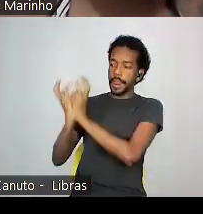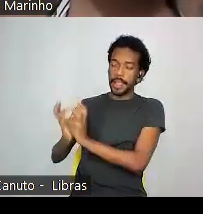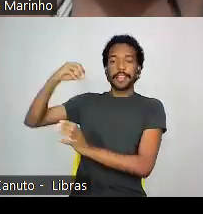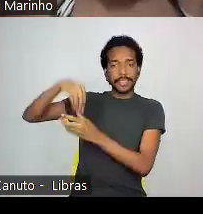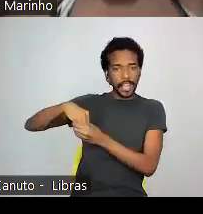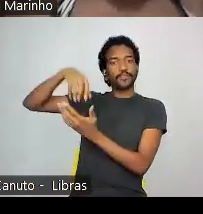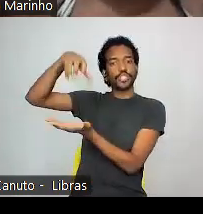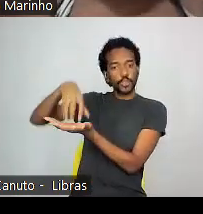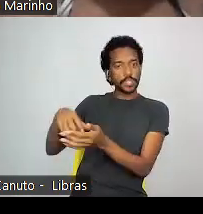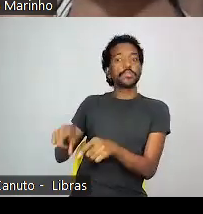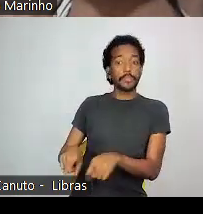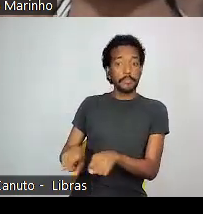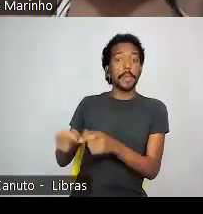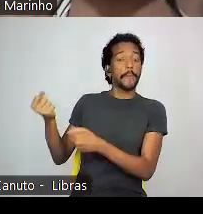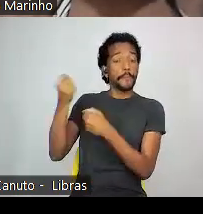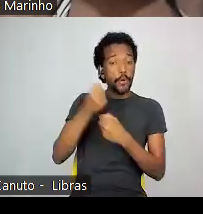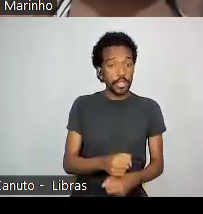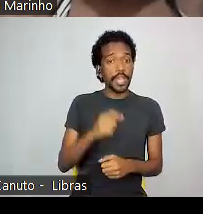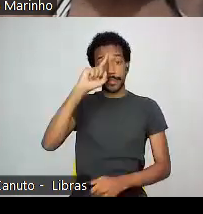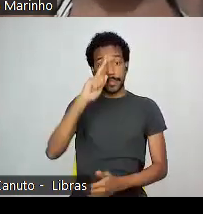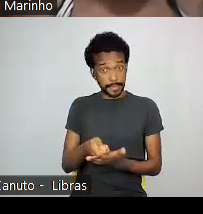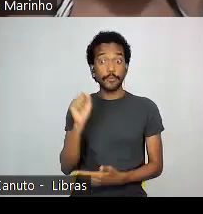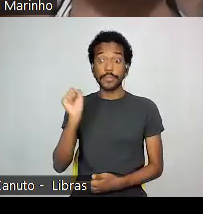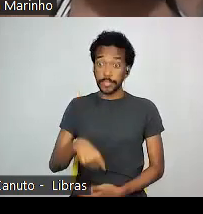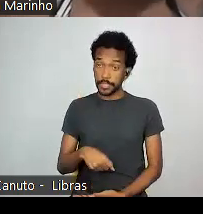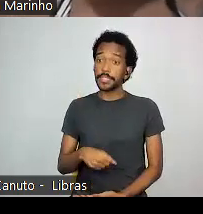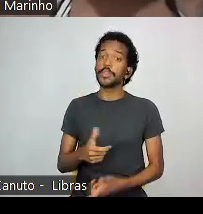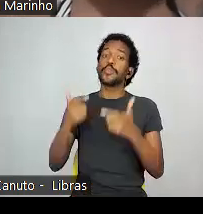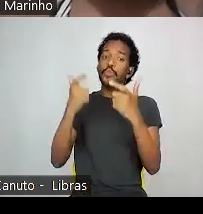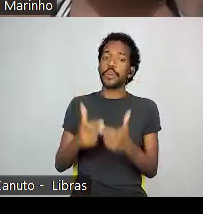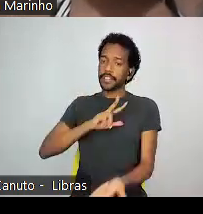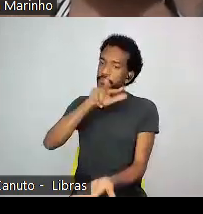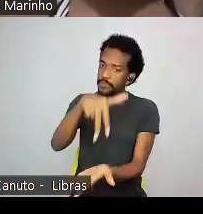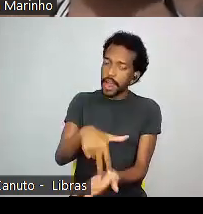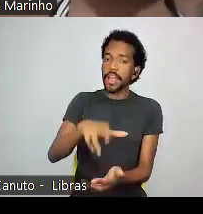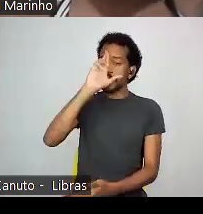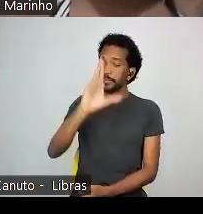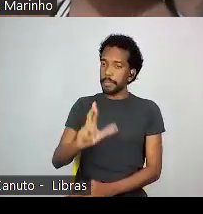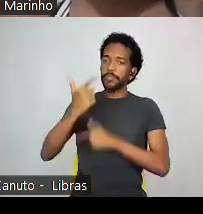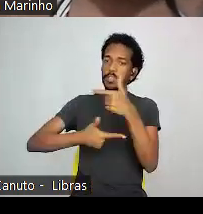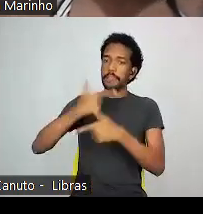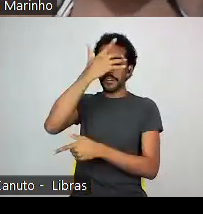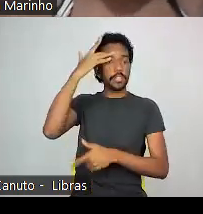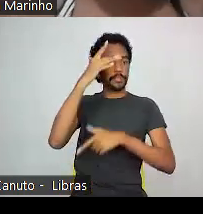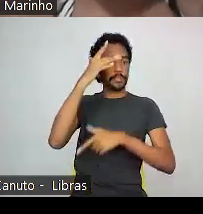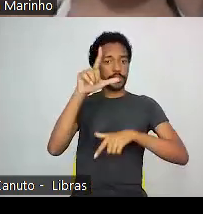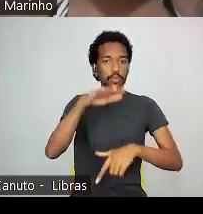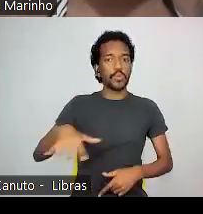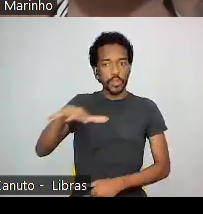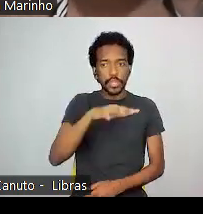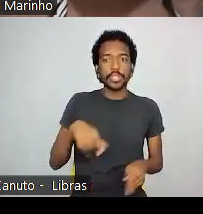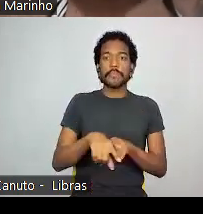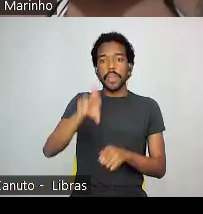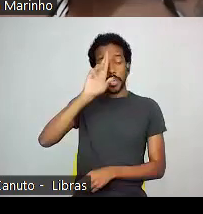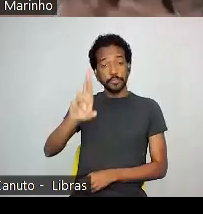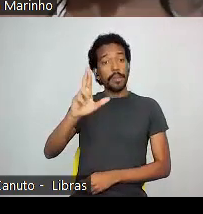instituições, com o poder de decisão, com o lugar de fala e com respeito ao trabalho das pessoas, com respeito à história das